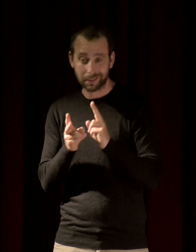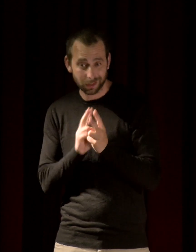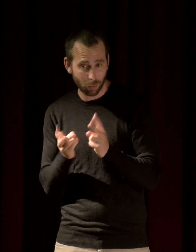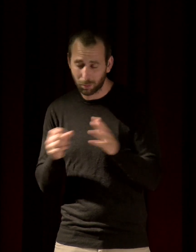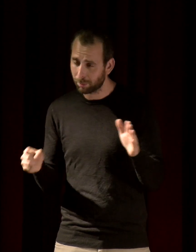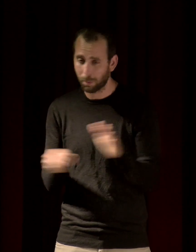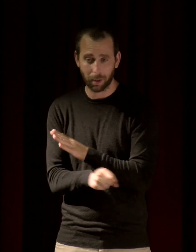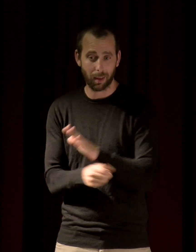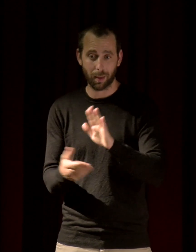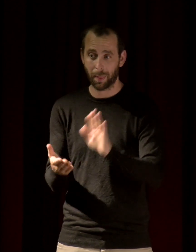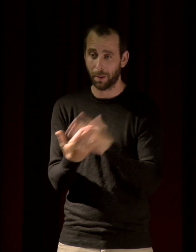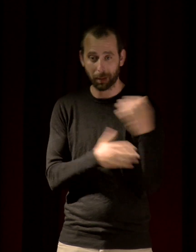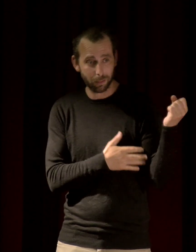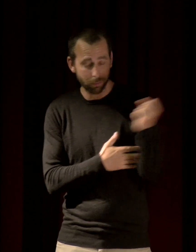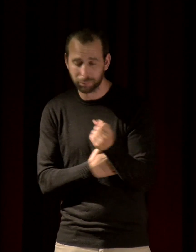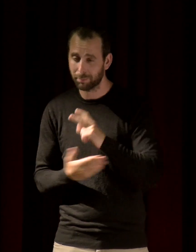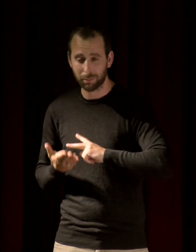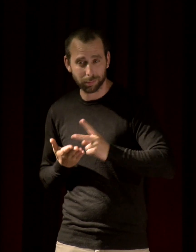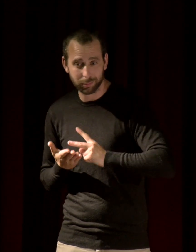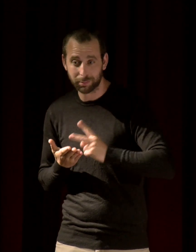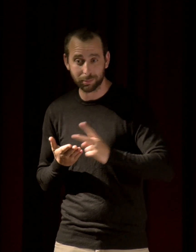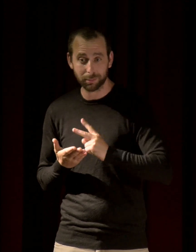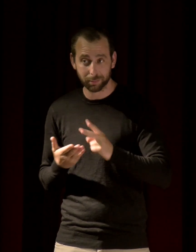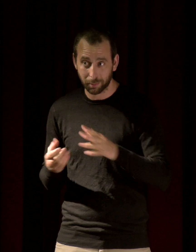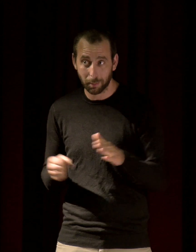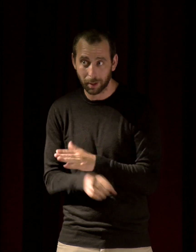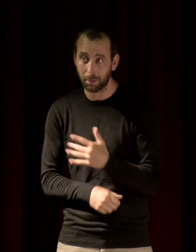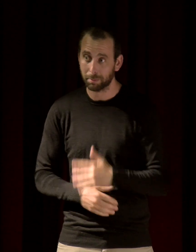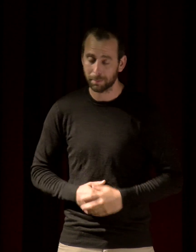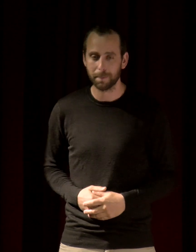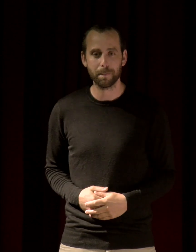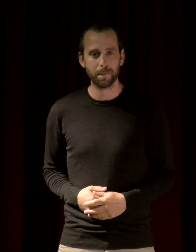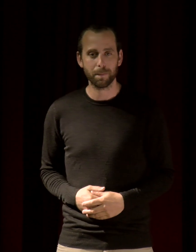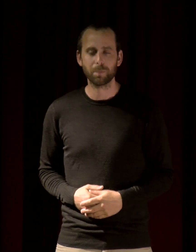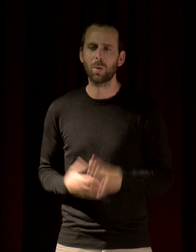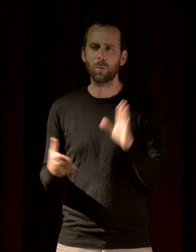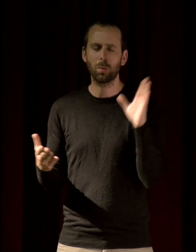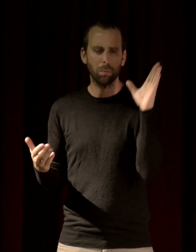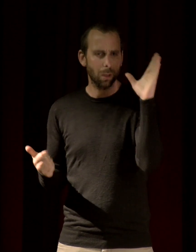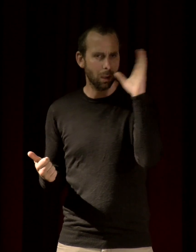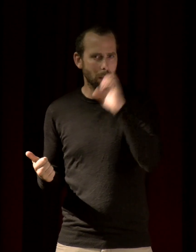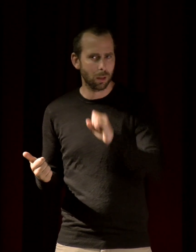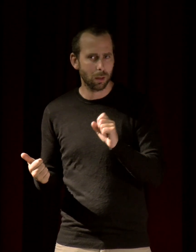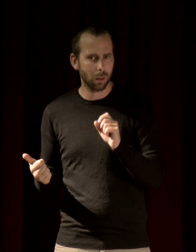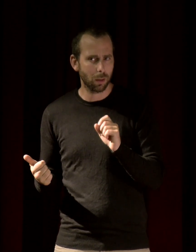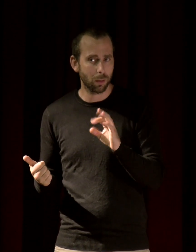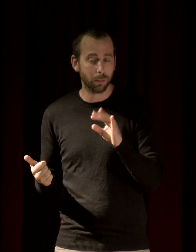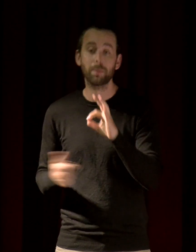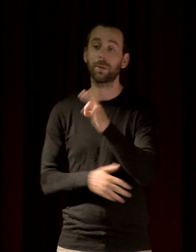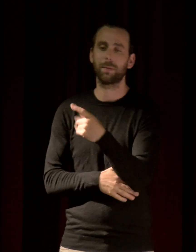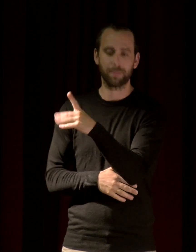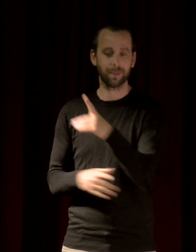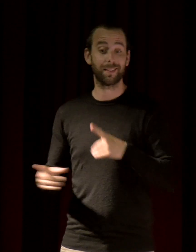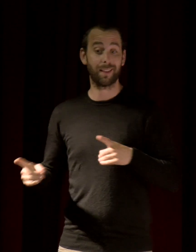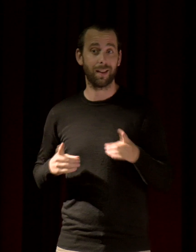l'interprétariat en langue des signes. Je ne pas si j'ai oublié quelqu'un, si oui aussi évidemment la direction de la